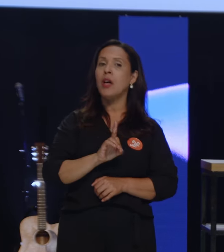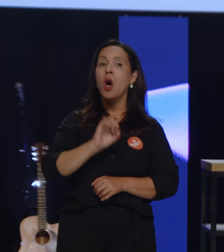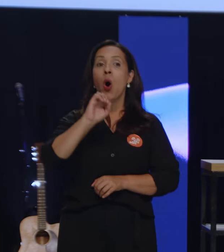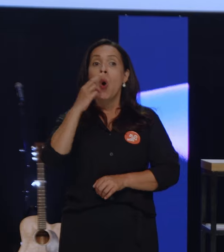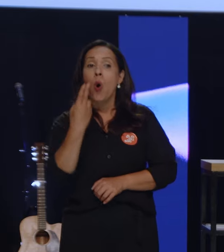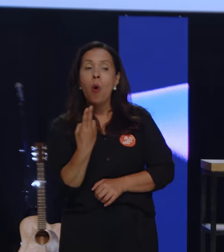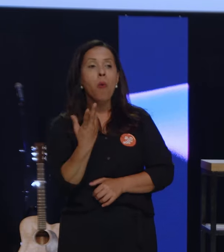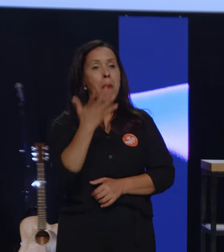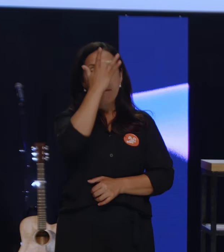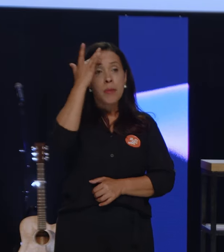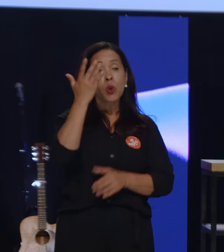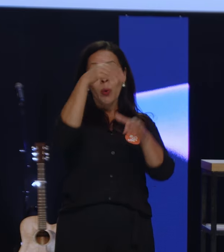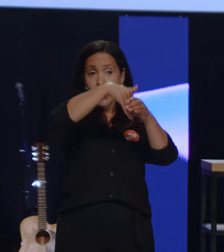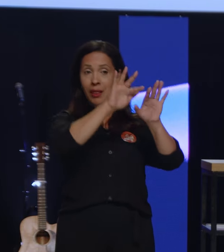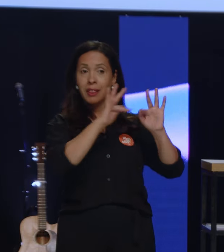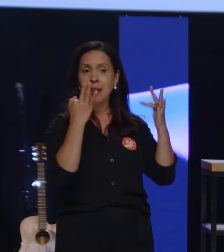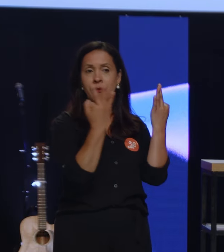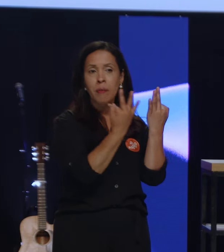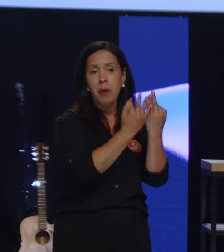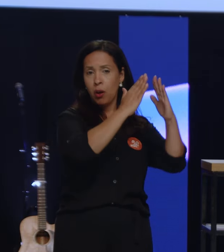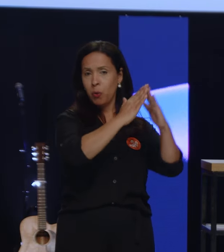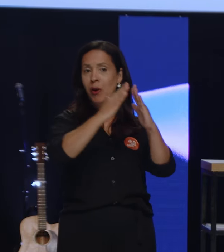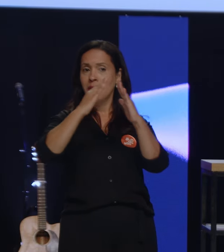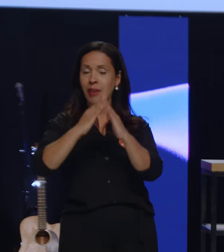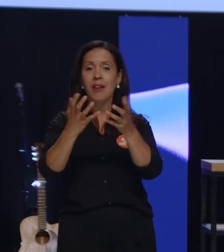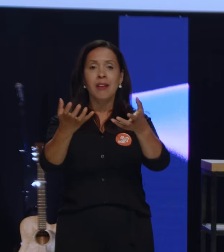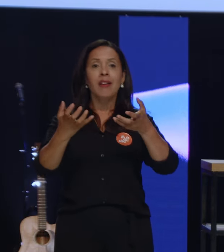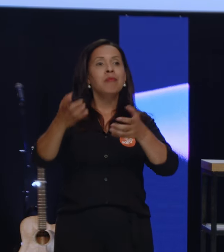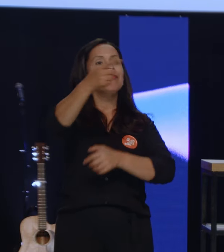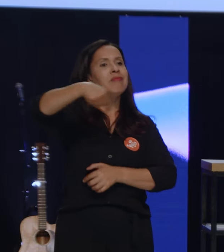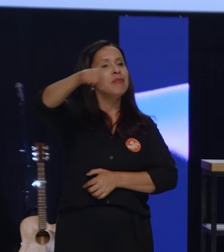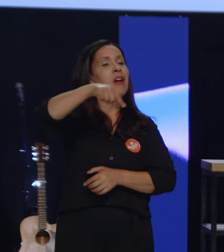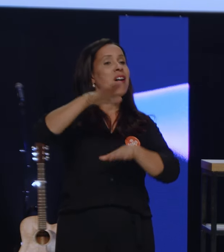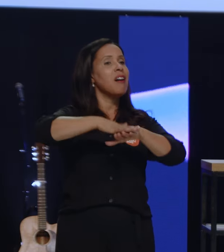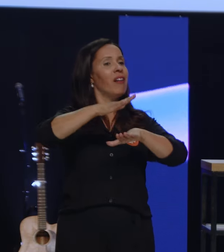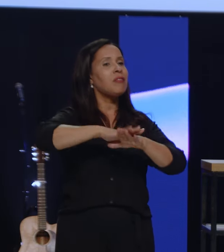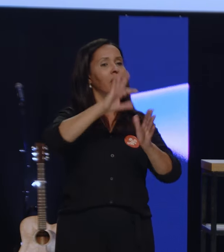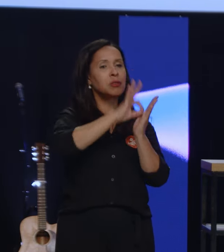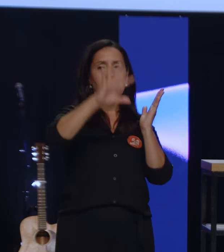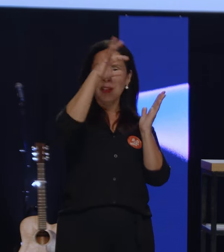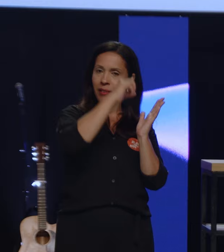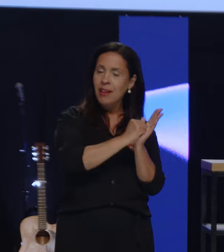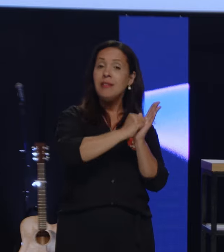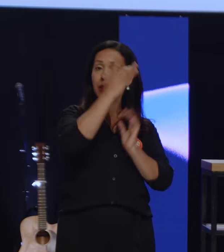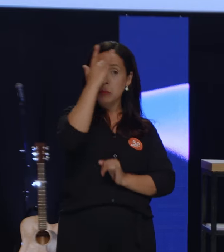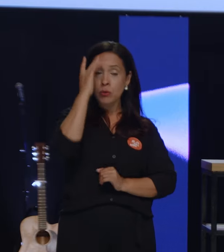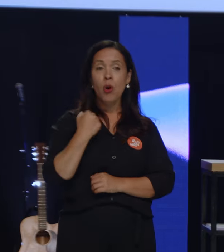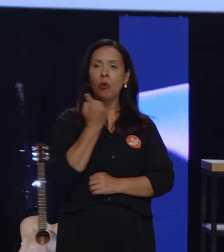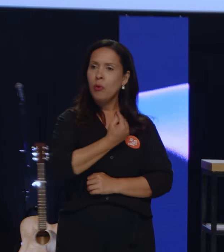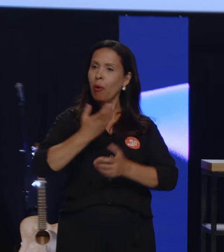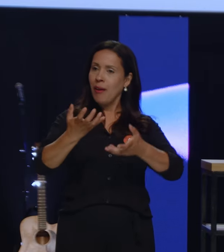parte da sua família ou algum vizinho, nós pedimos para que você faça o cadastro dessas pessoas. Nós queremos conhecê-las e nos